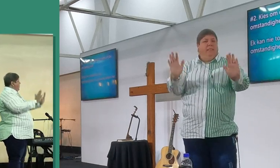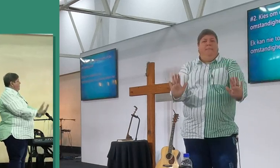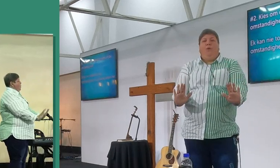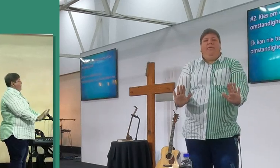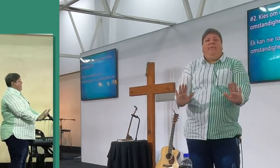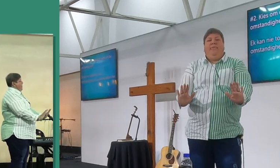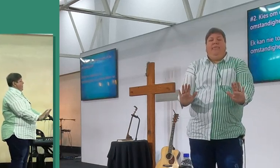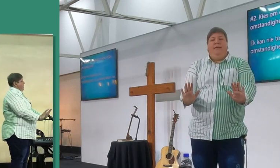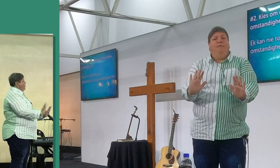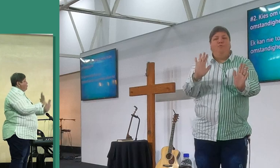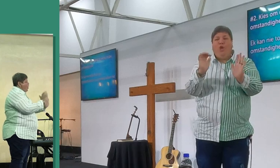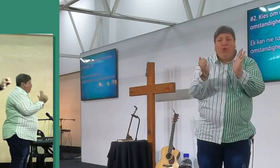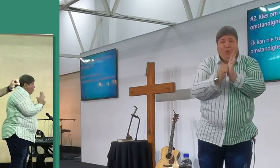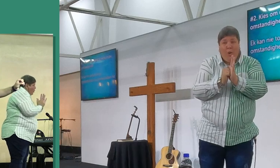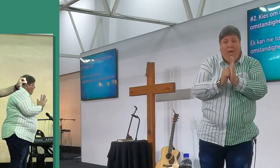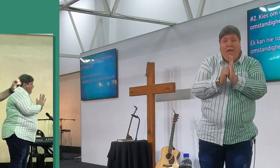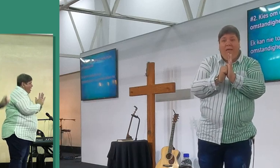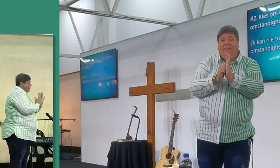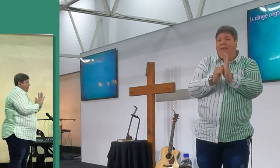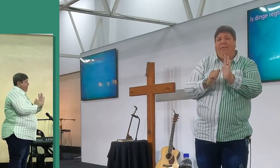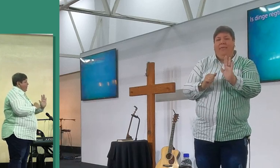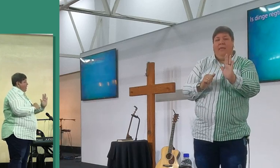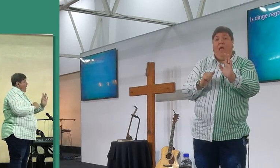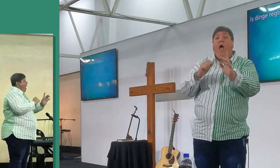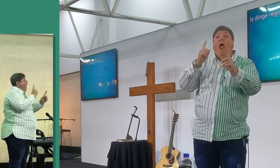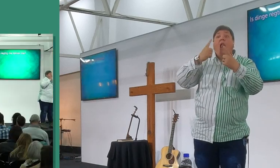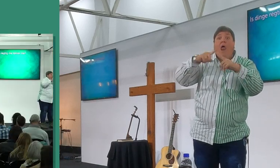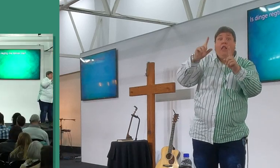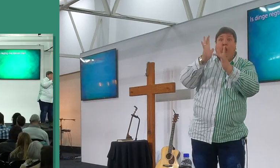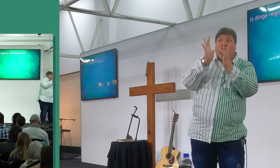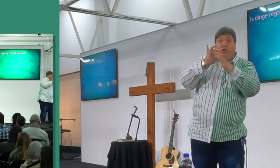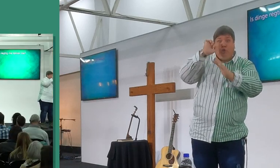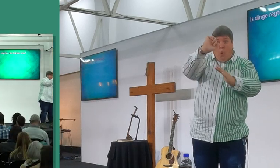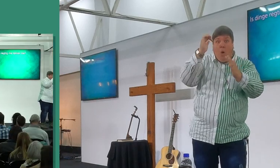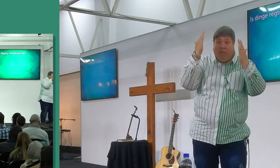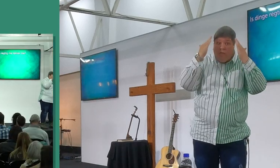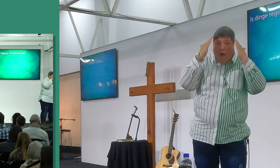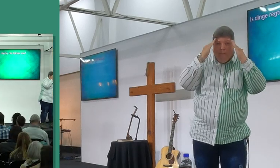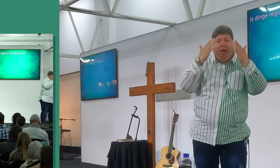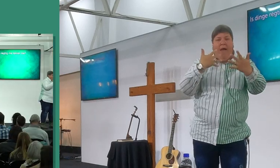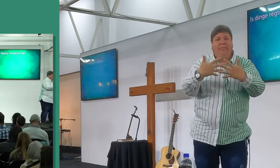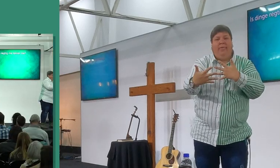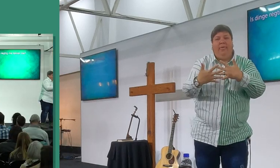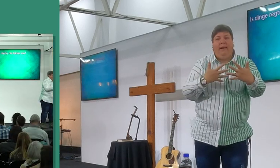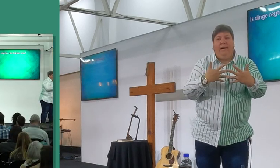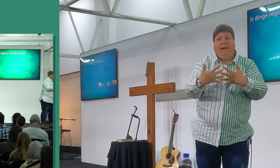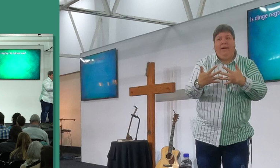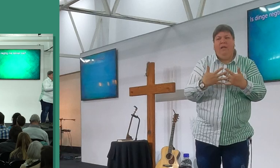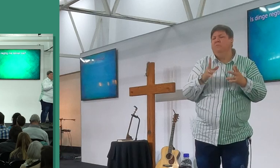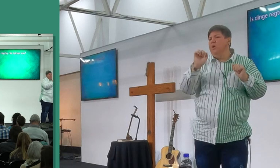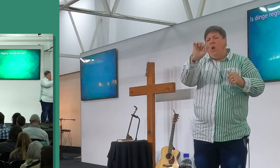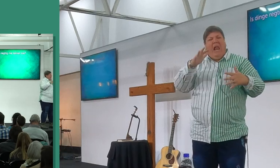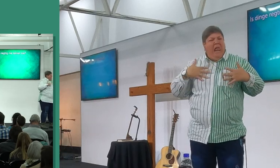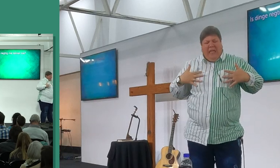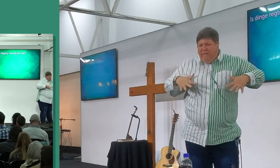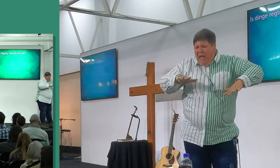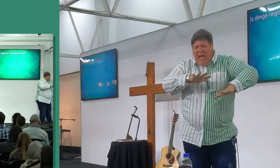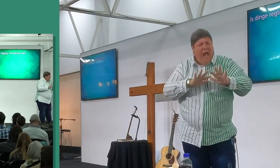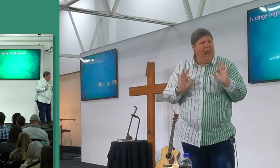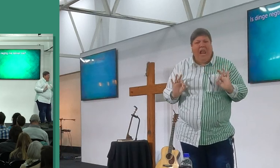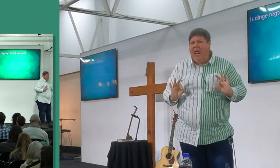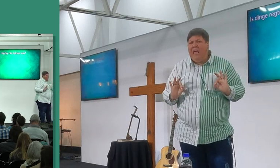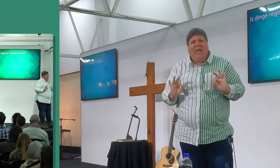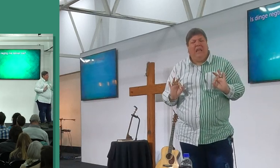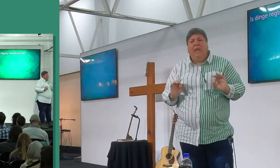ek en jy moet toelaat, dat Jesus Christus ons dankbaarheid dikteer, oké, so is dinge daar in jy leven nie lekker nie, ek is eerlijk